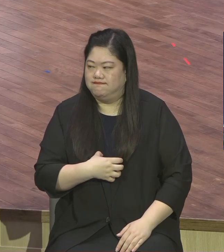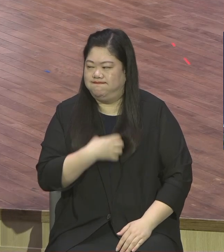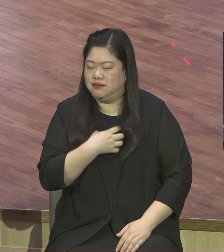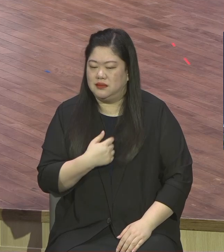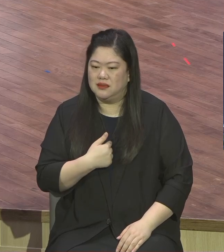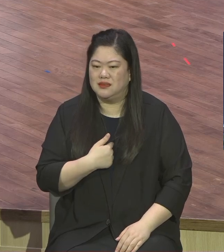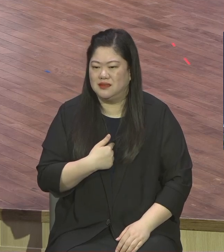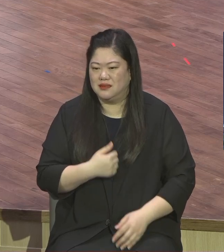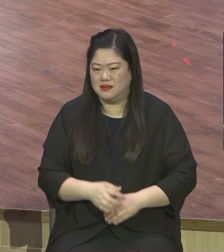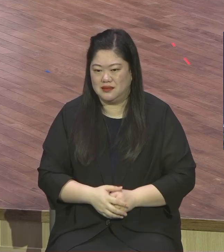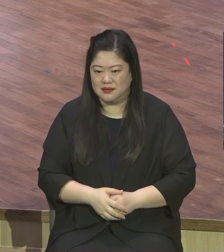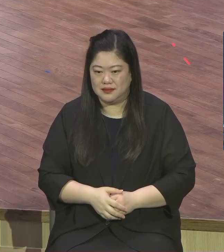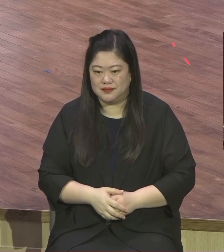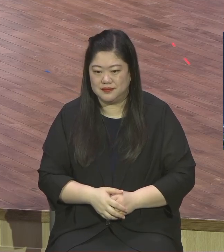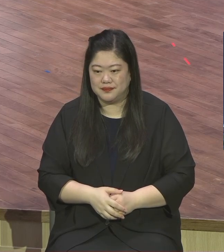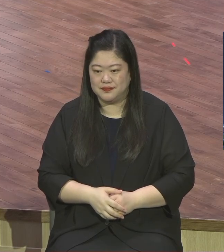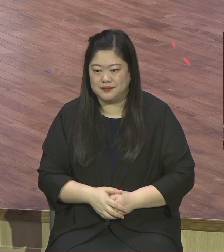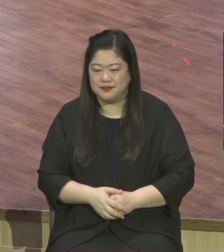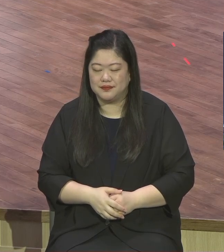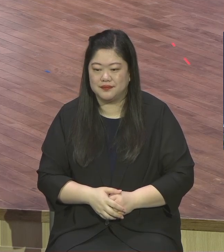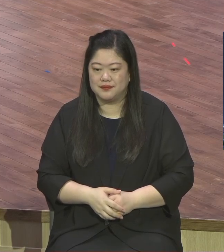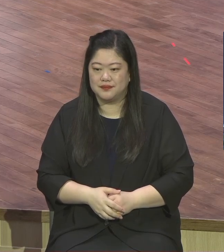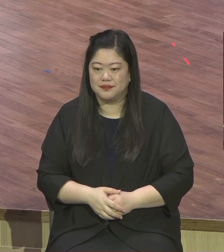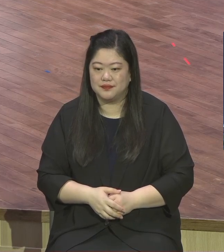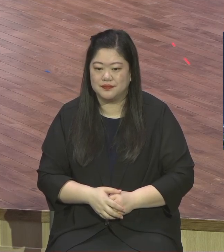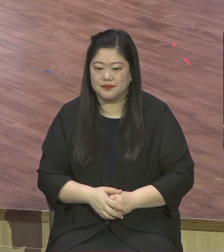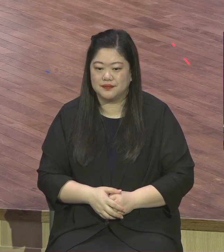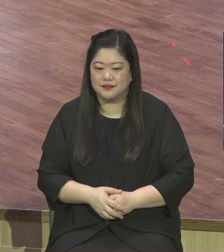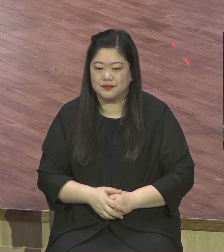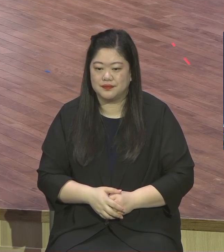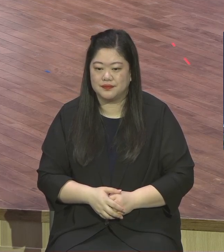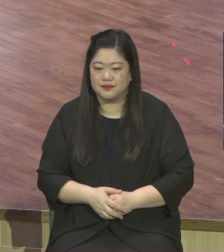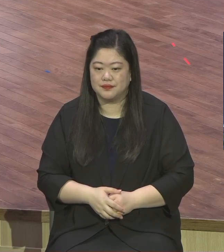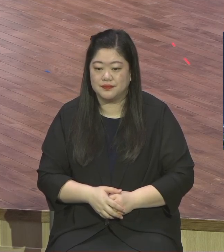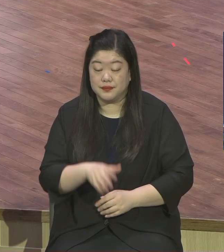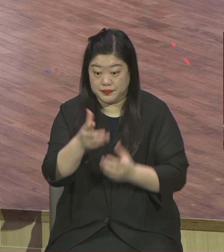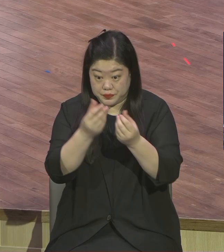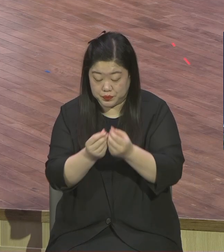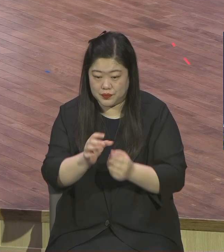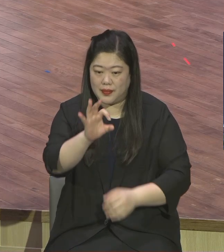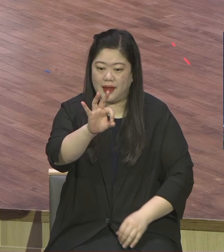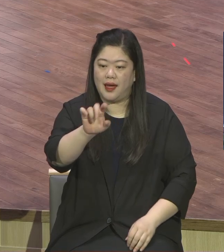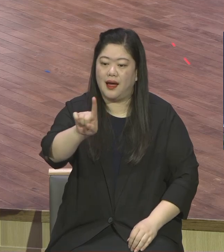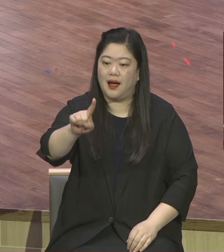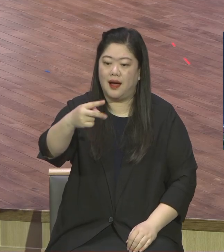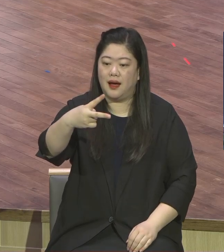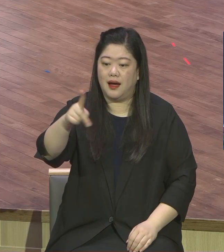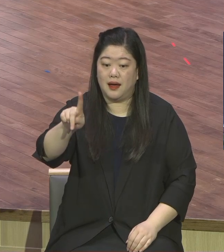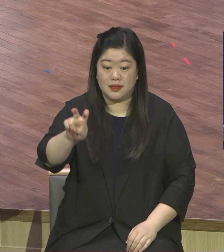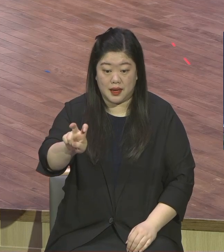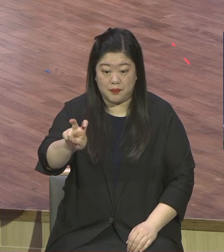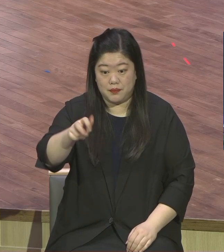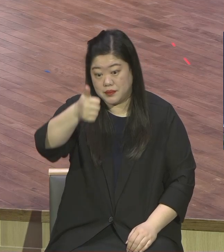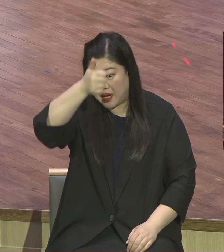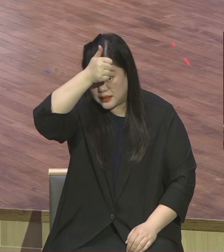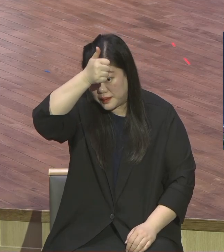생명을 얻을 수가 없습니다 특별히 처음 인간이었던 아담이 지은 원죄가 근원적으로 해결 안 되고는